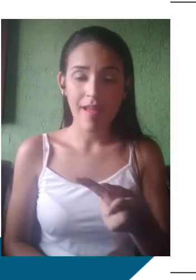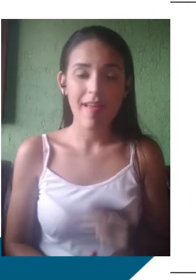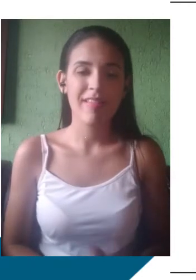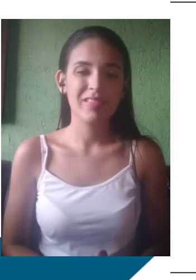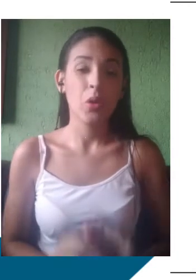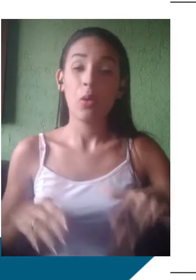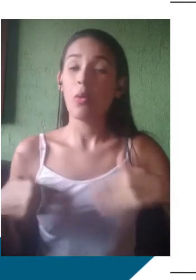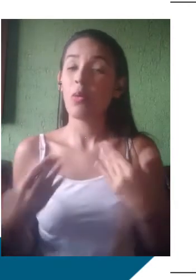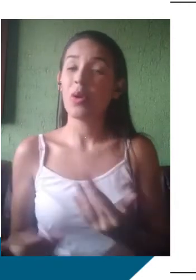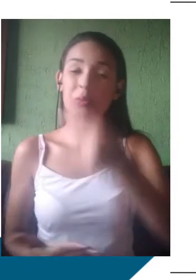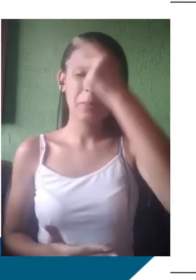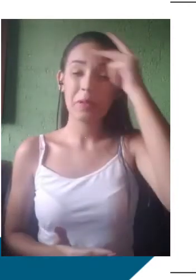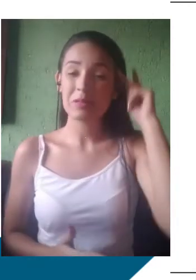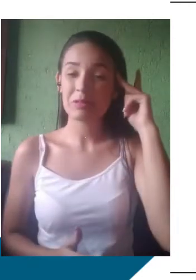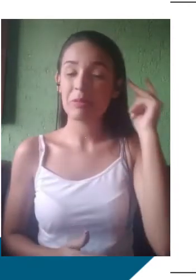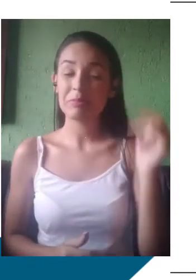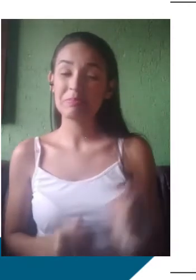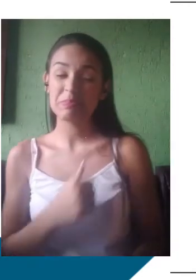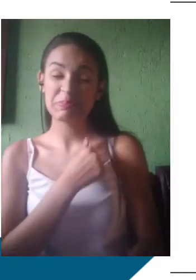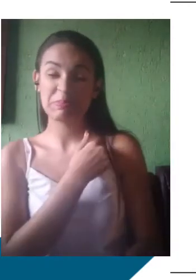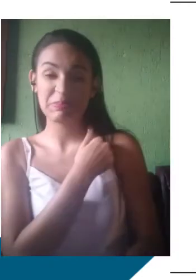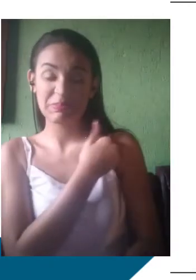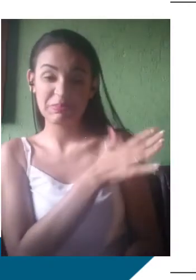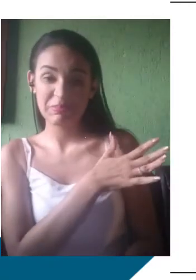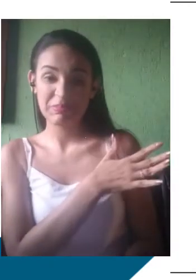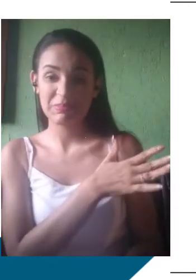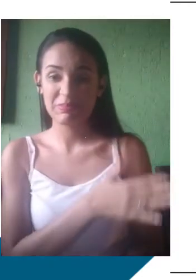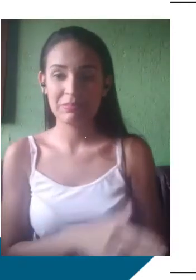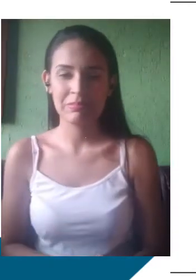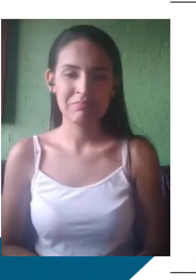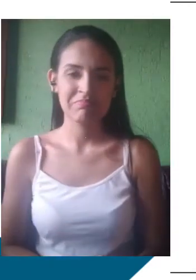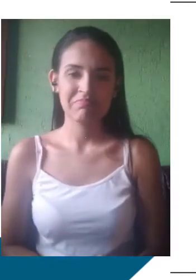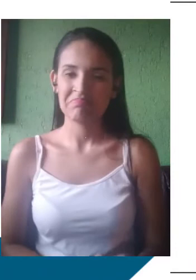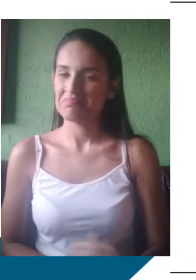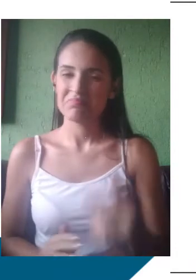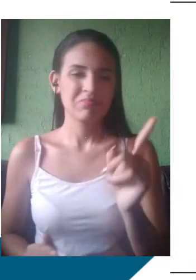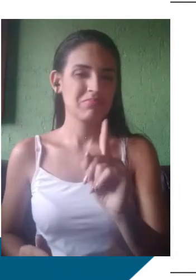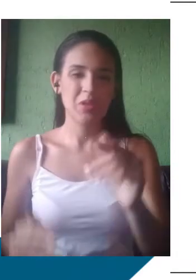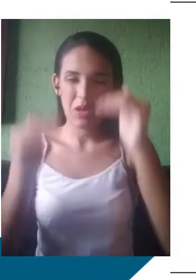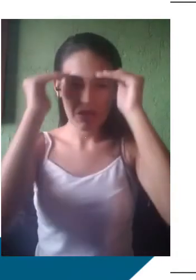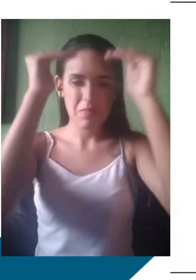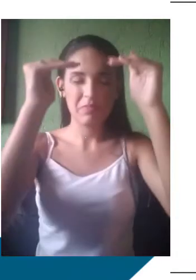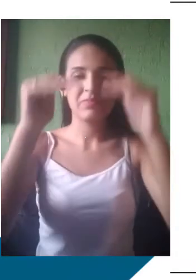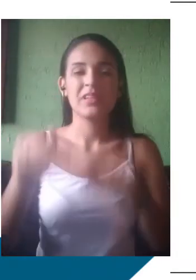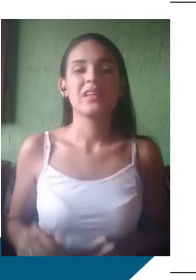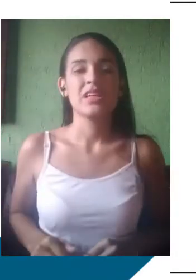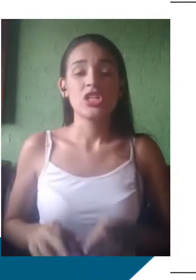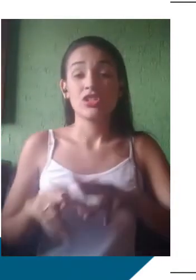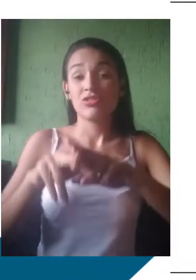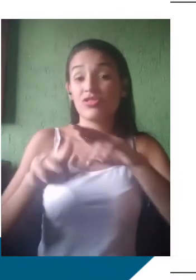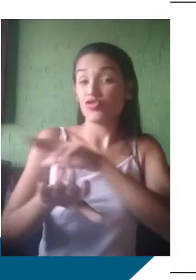reprovação, de repulsa, ou mesmo de desrespeito às variedades linguísticas de menor prestígio social.